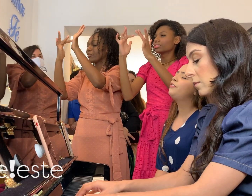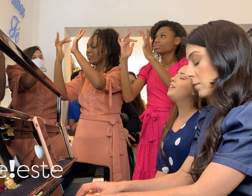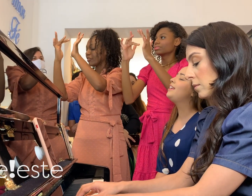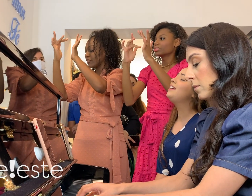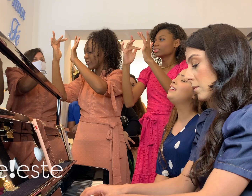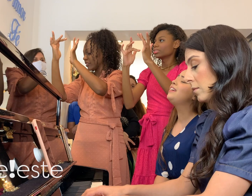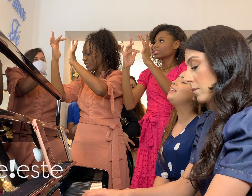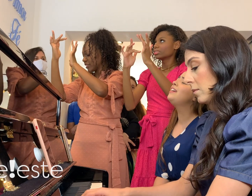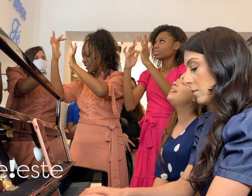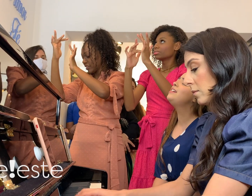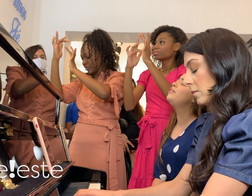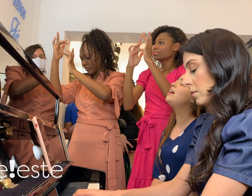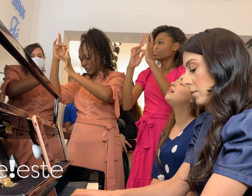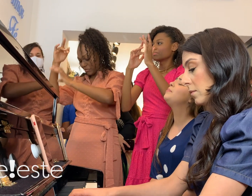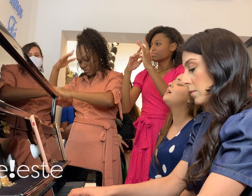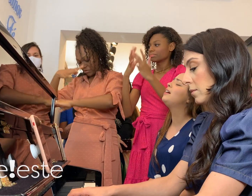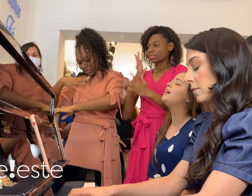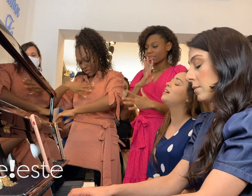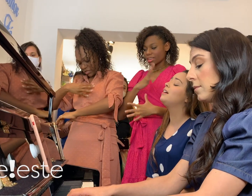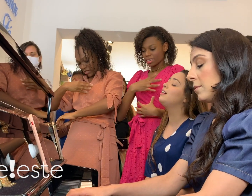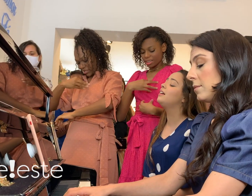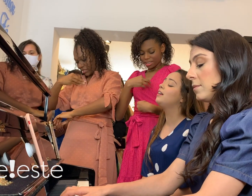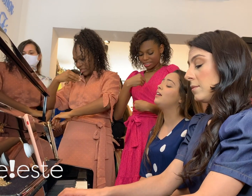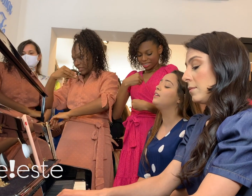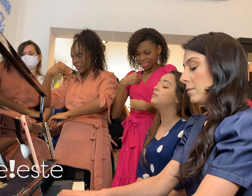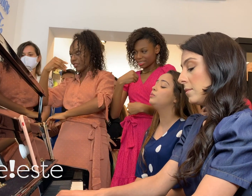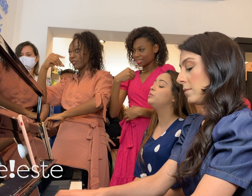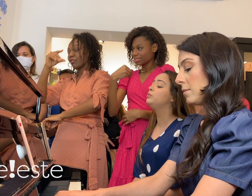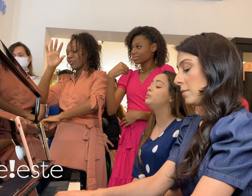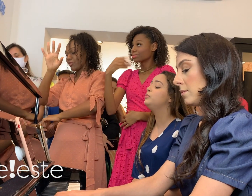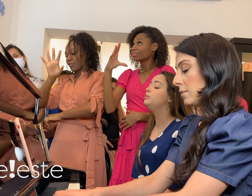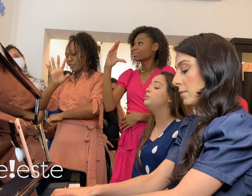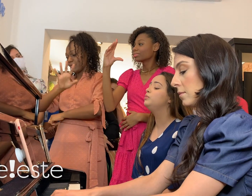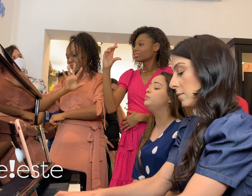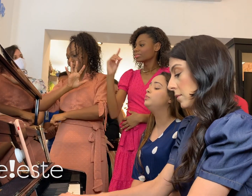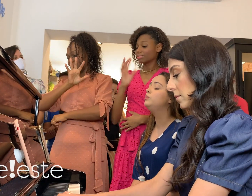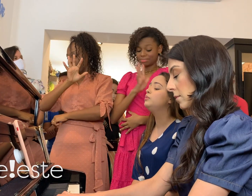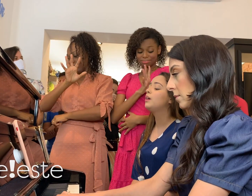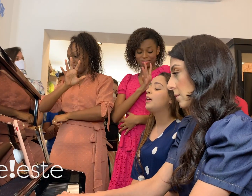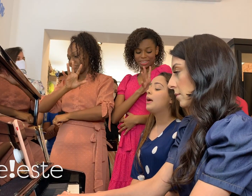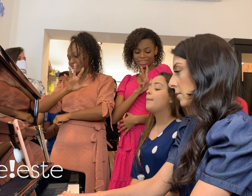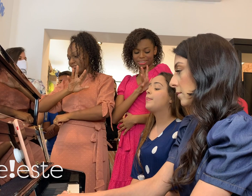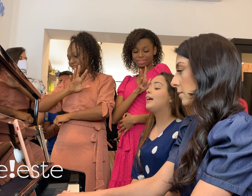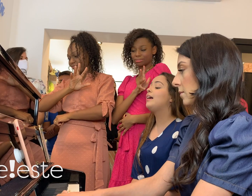Filho amado, pra